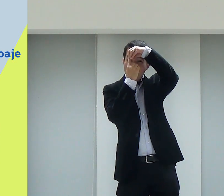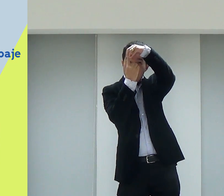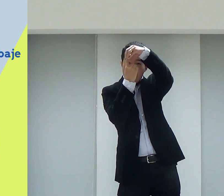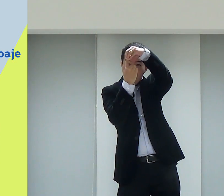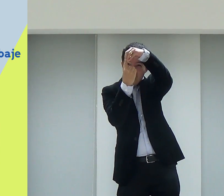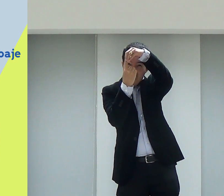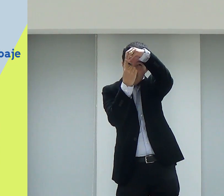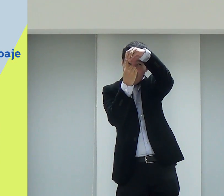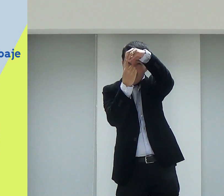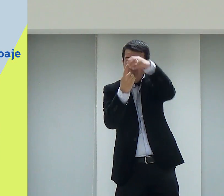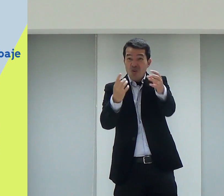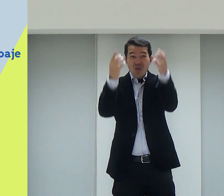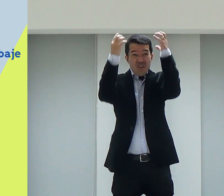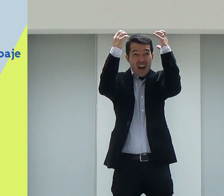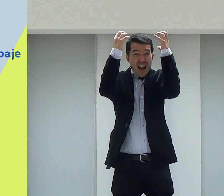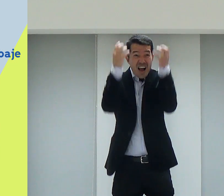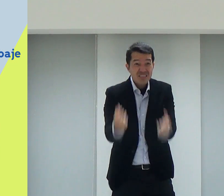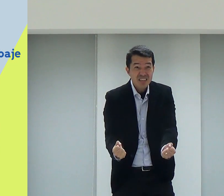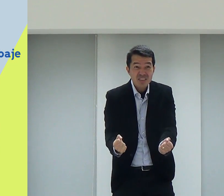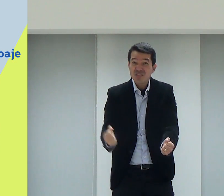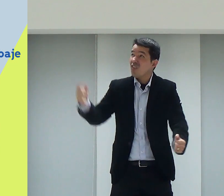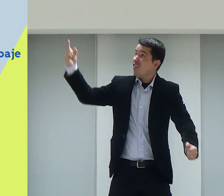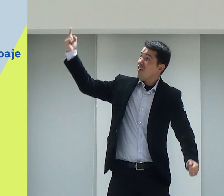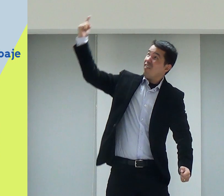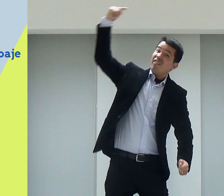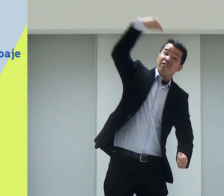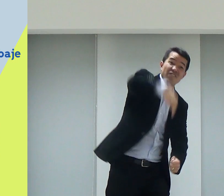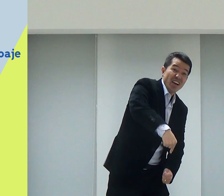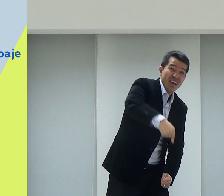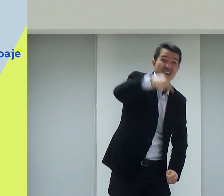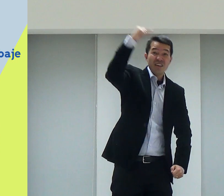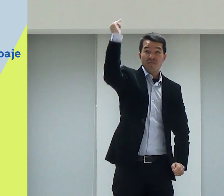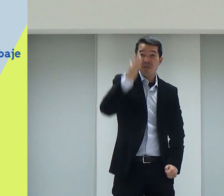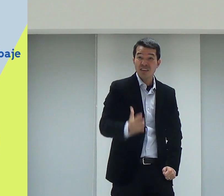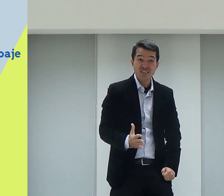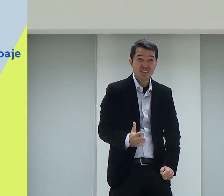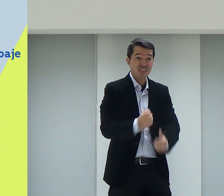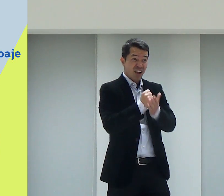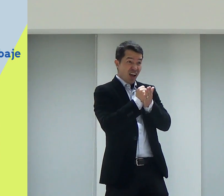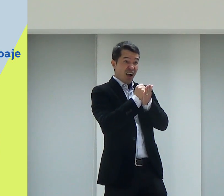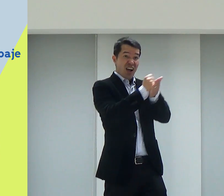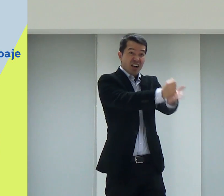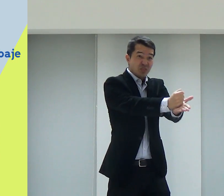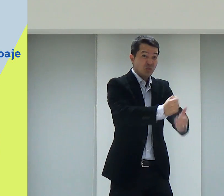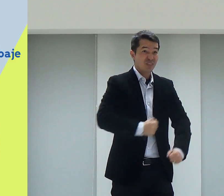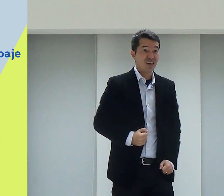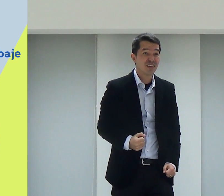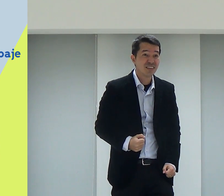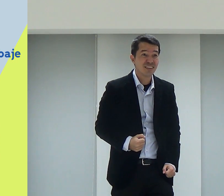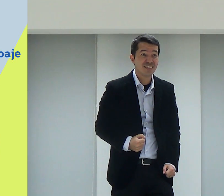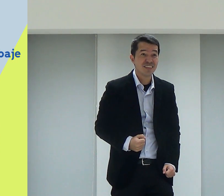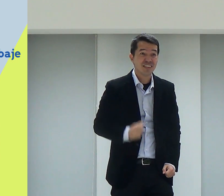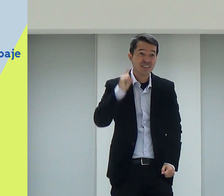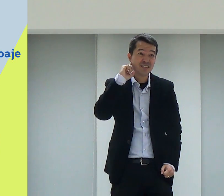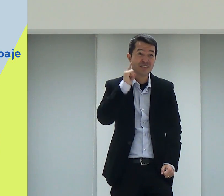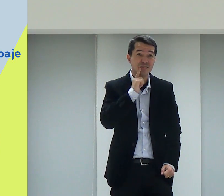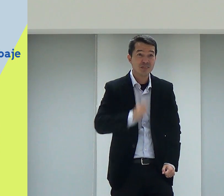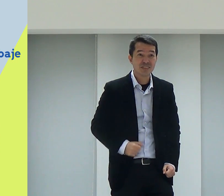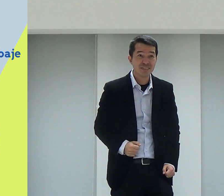Ele foi o único que aceitou esse desafio de vir aqui no Brasil, de estar ajudando os